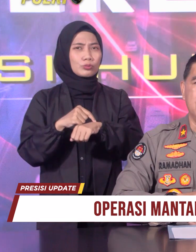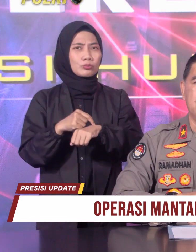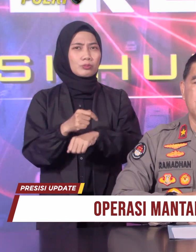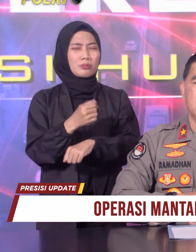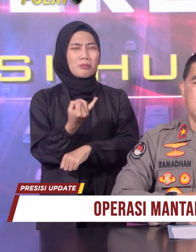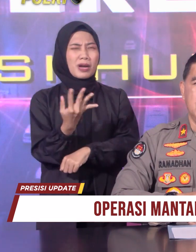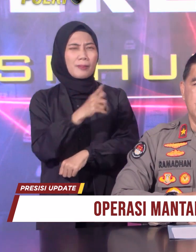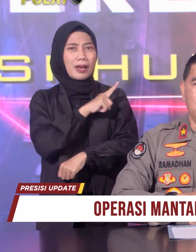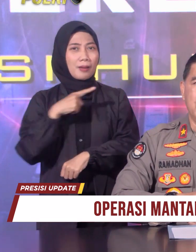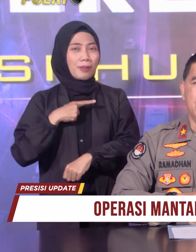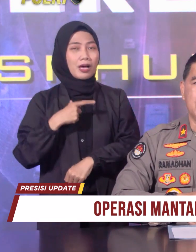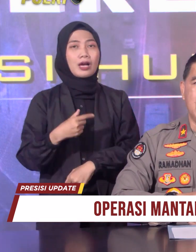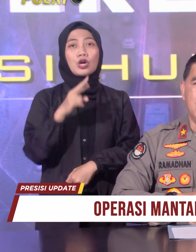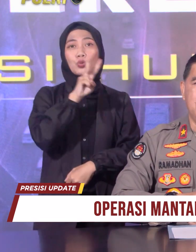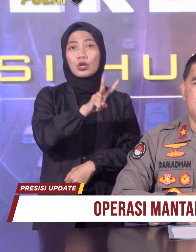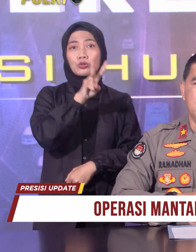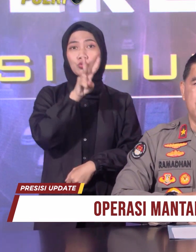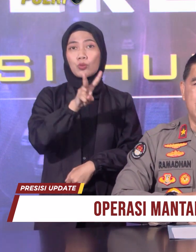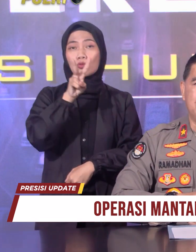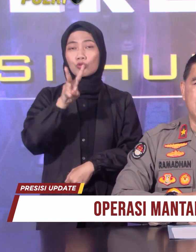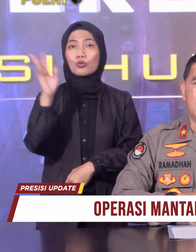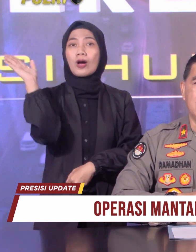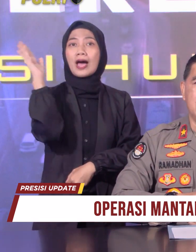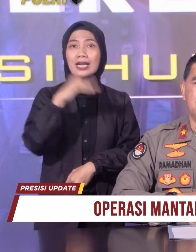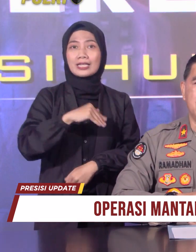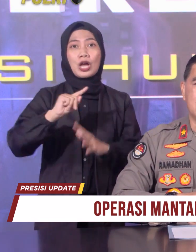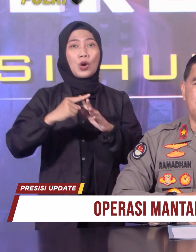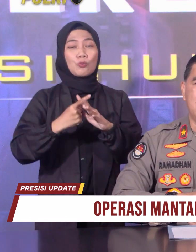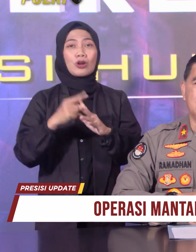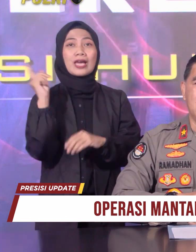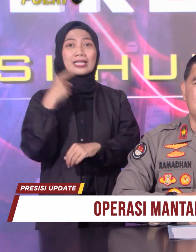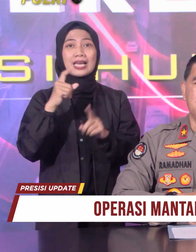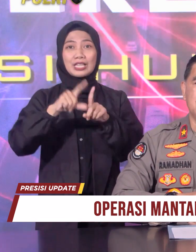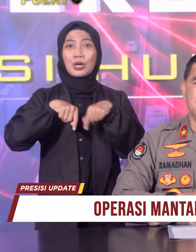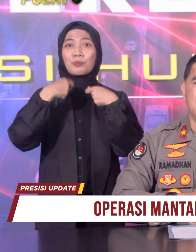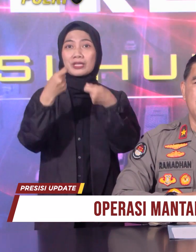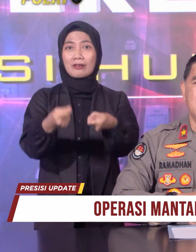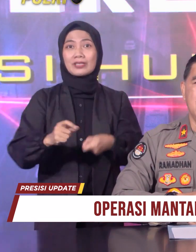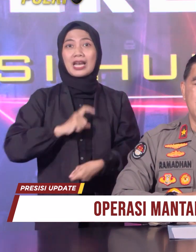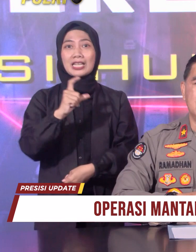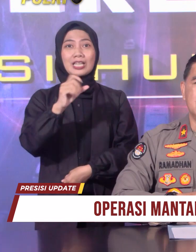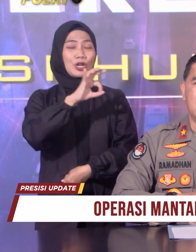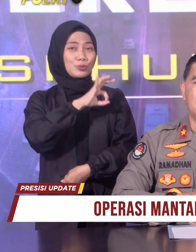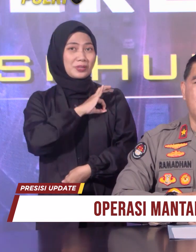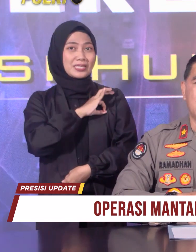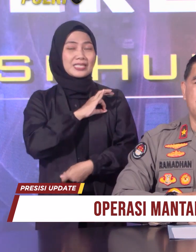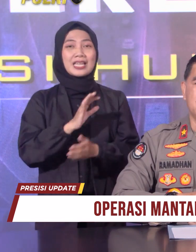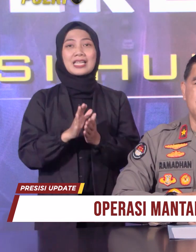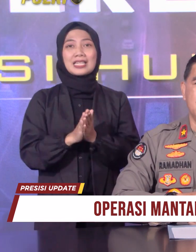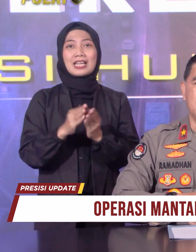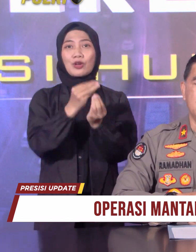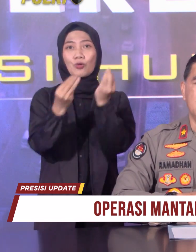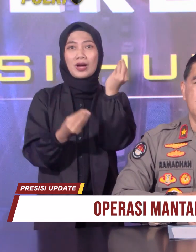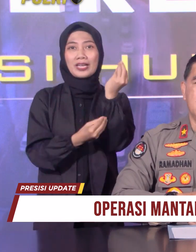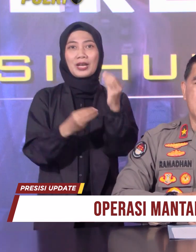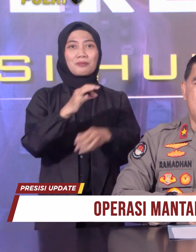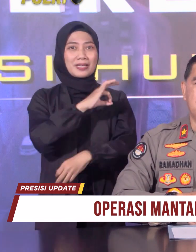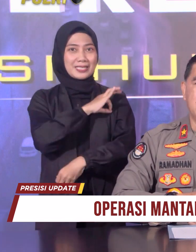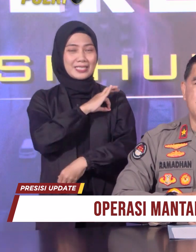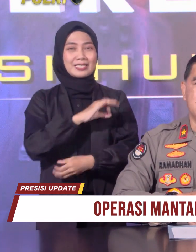hari. Dimulai dari tahap pendaptaran dan penetapan calon presiden dan calon wakil presiden,